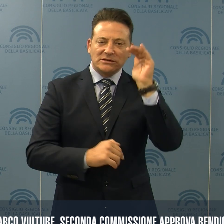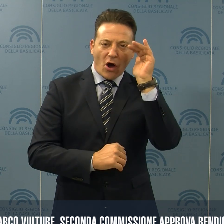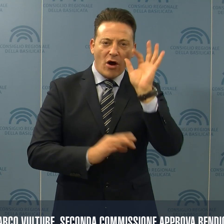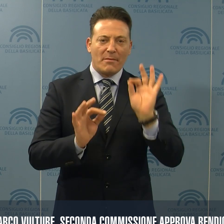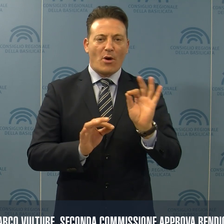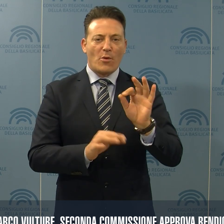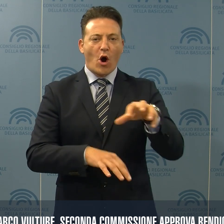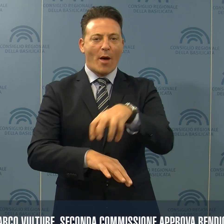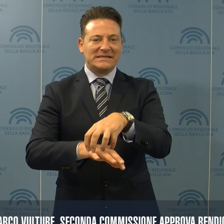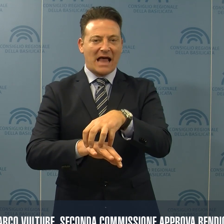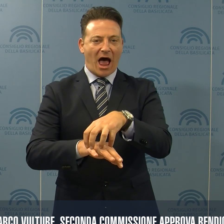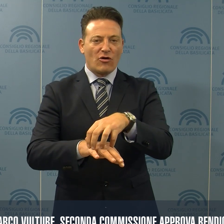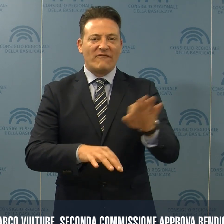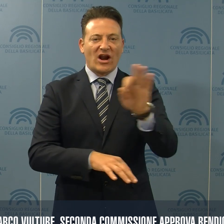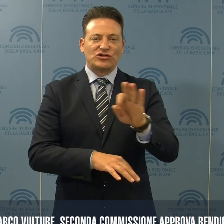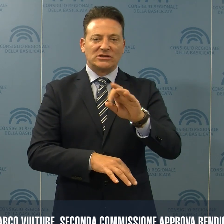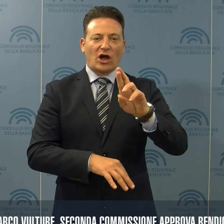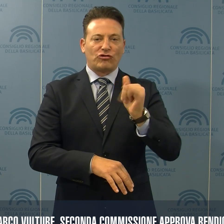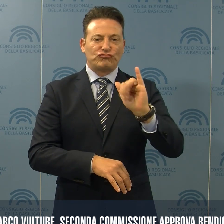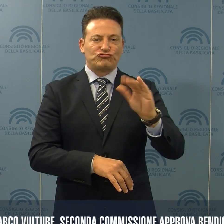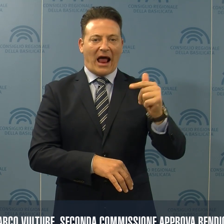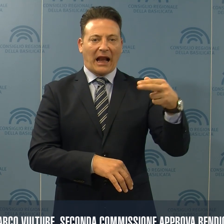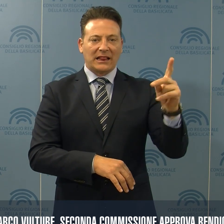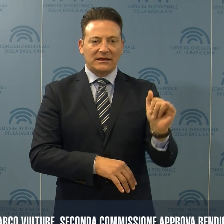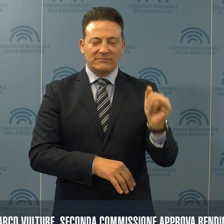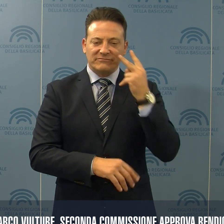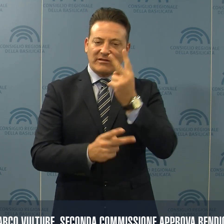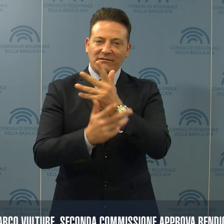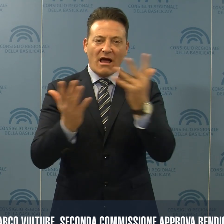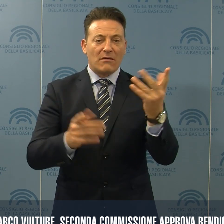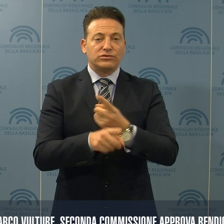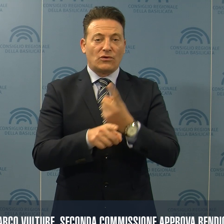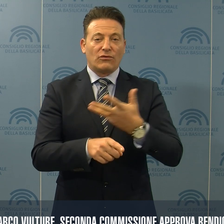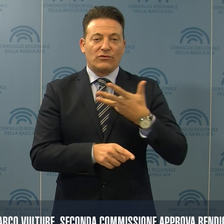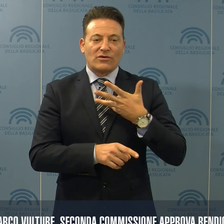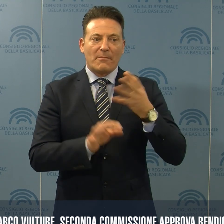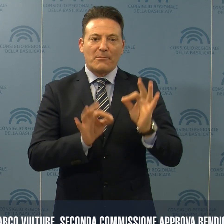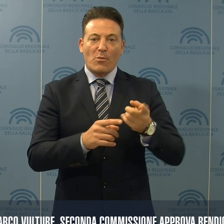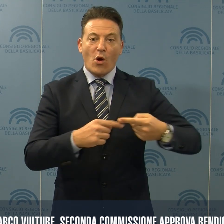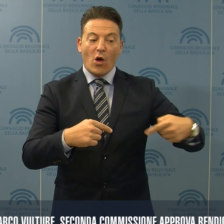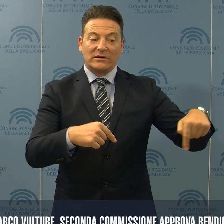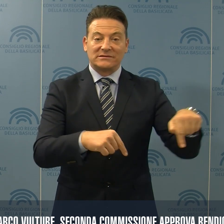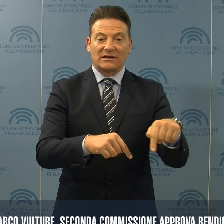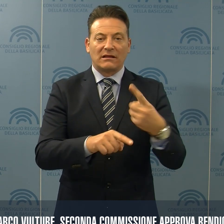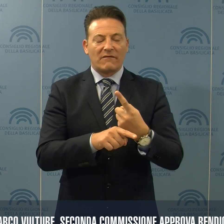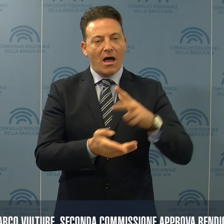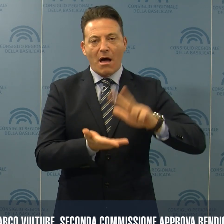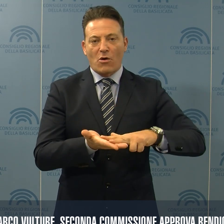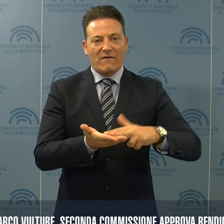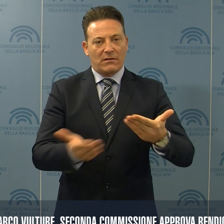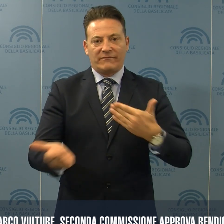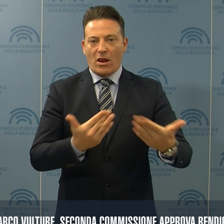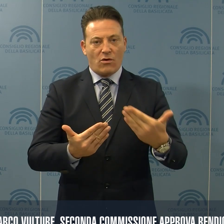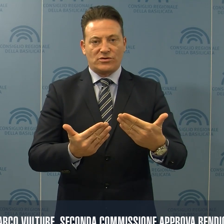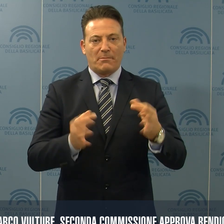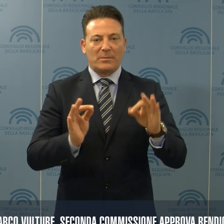commissario dell'ente, Francesco Ricciardi, evidenziata la necessità da parte del Consiglio di approvare quanto